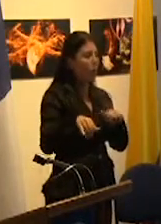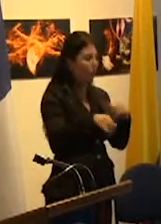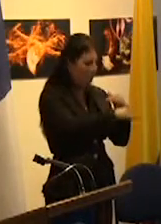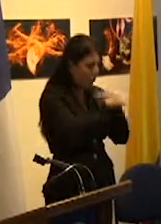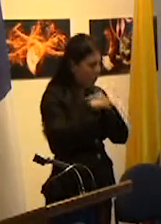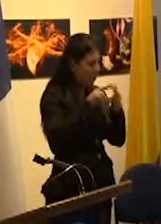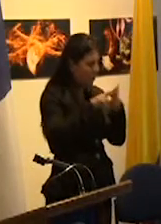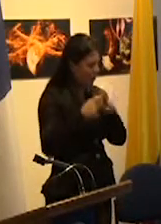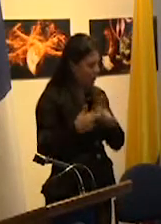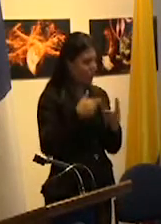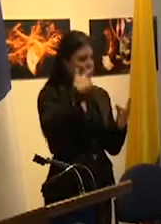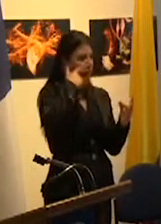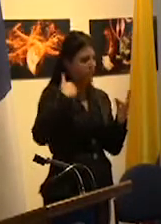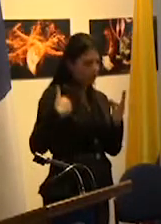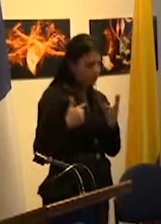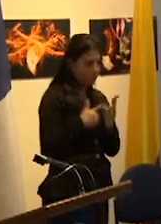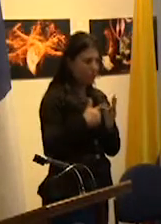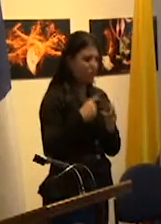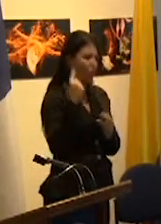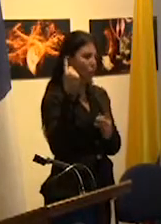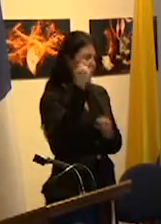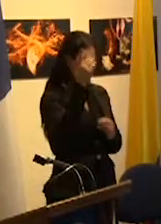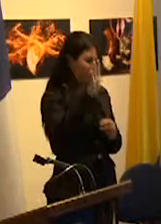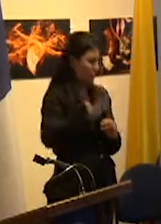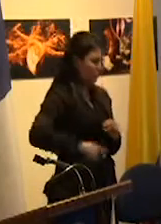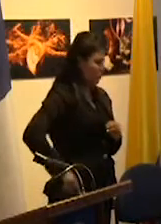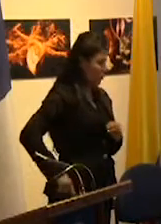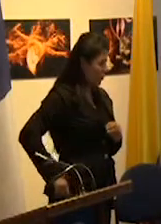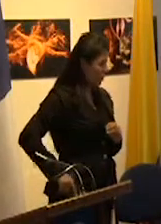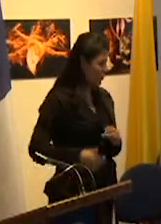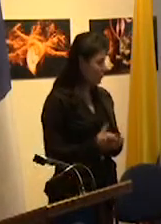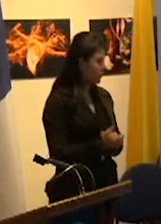en torno a lo común en el ámbito escolar